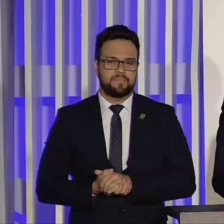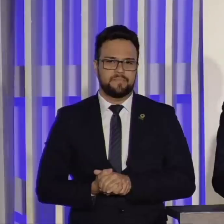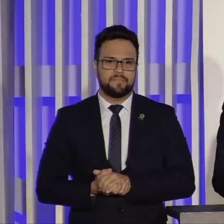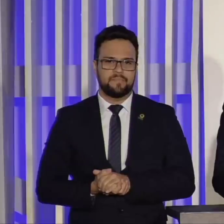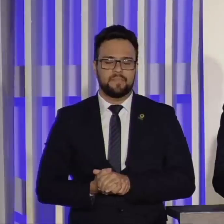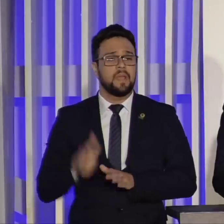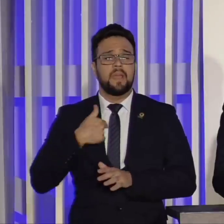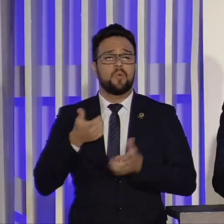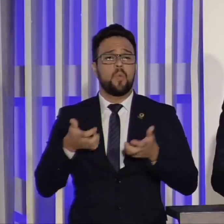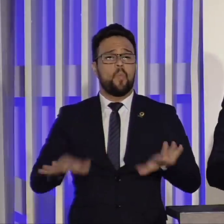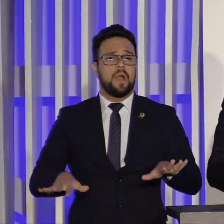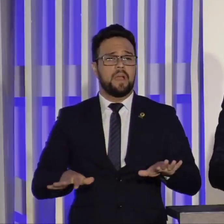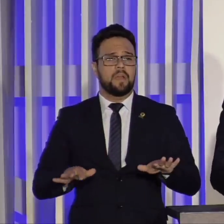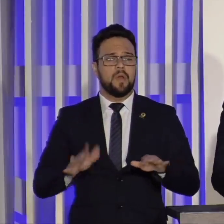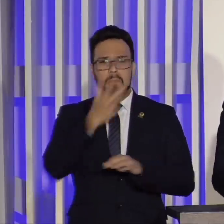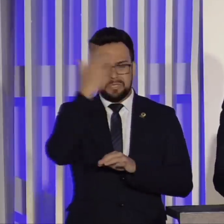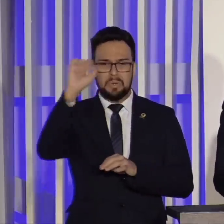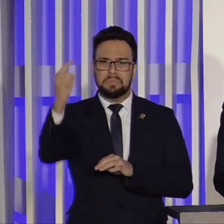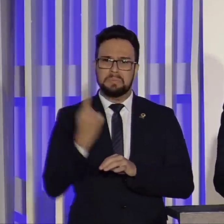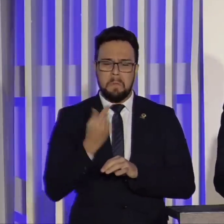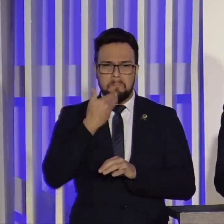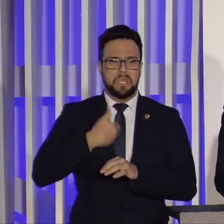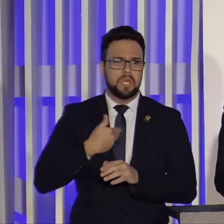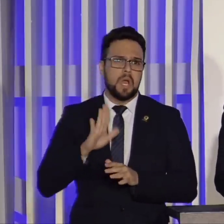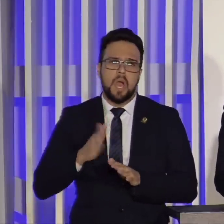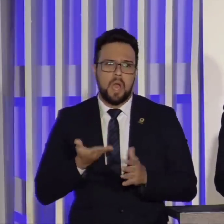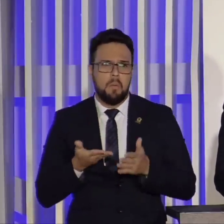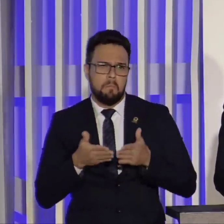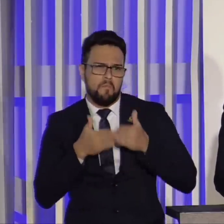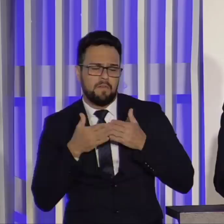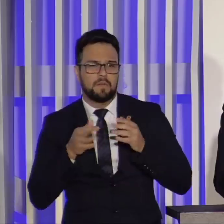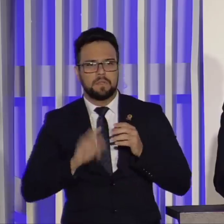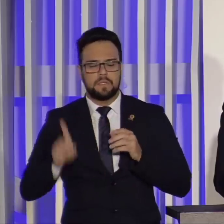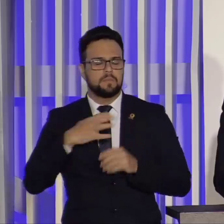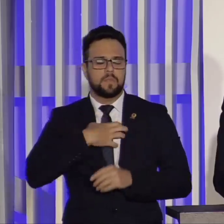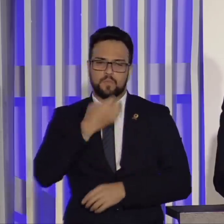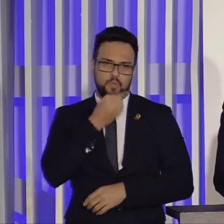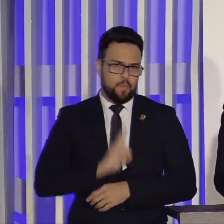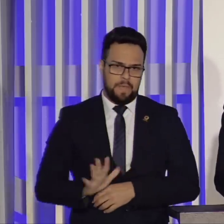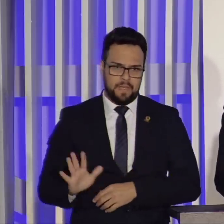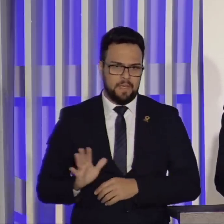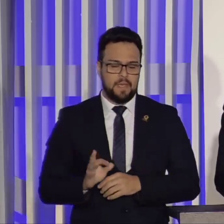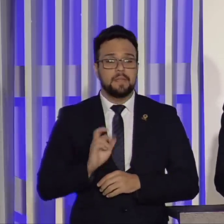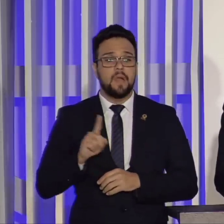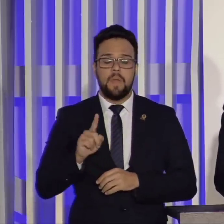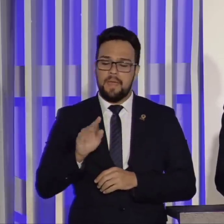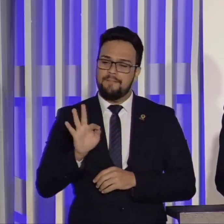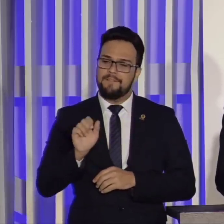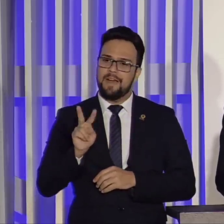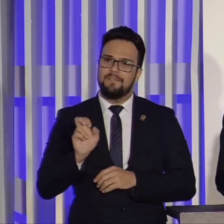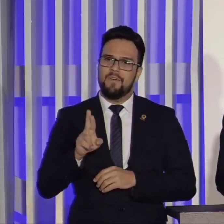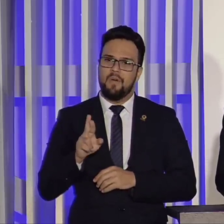Eu não quero ninguém chegando para mim e pedindo favor. Não me sinto bem. Não é favor eu atender, é